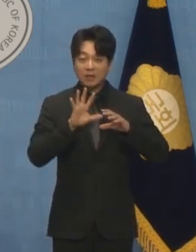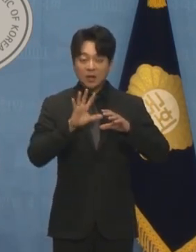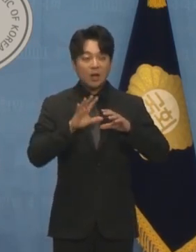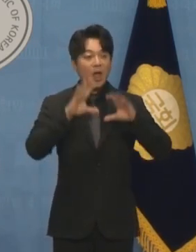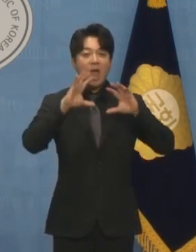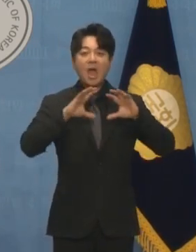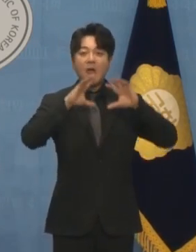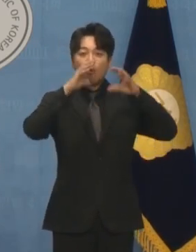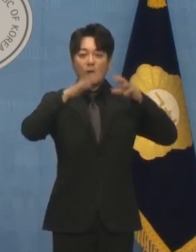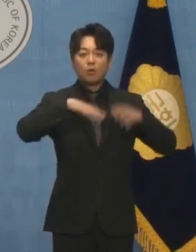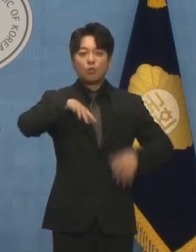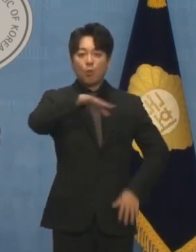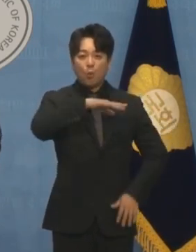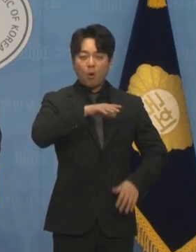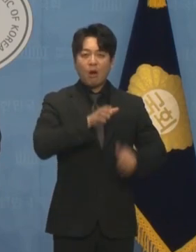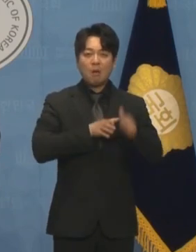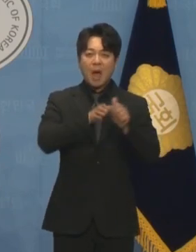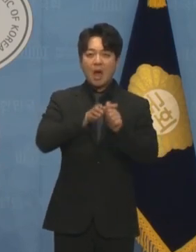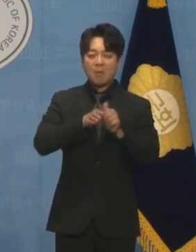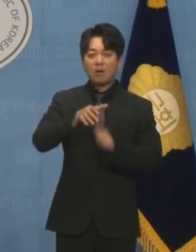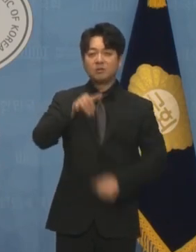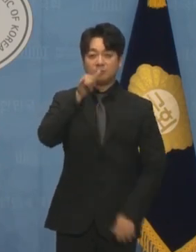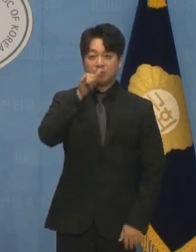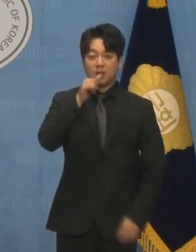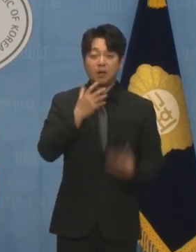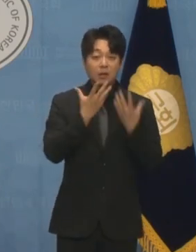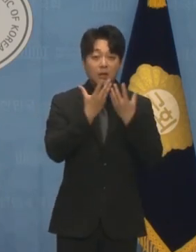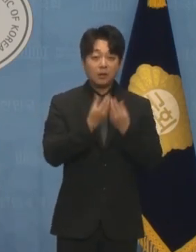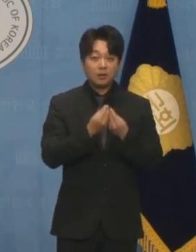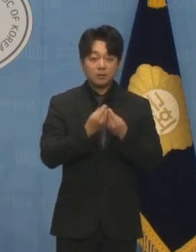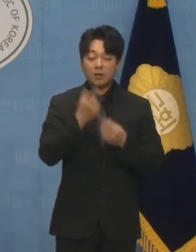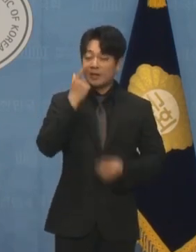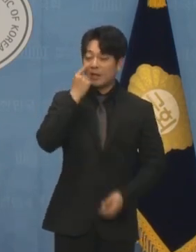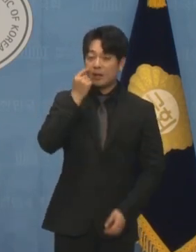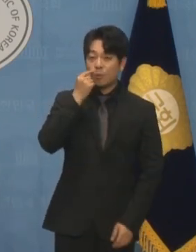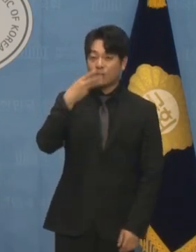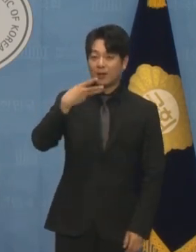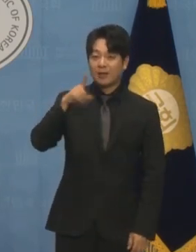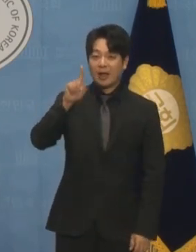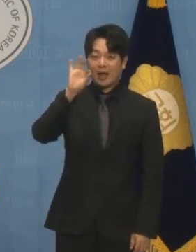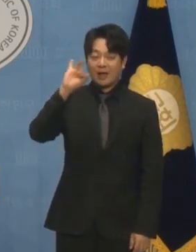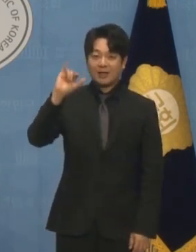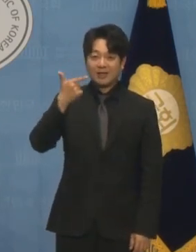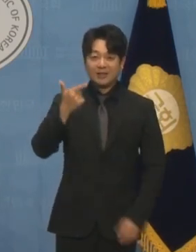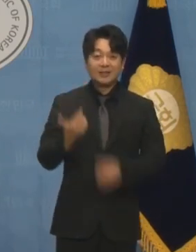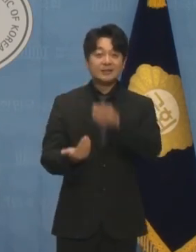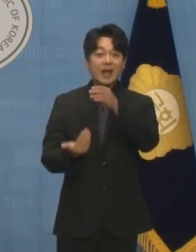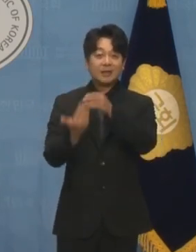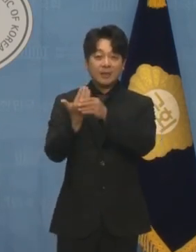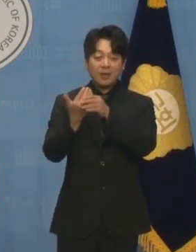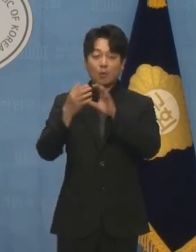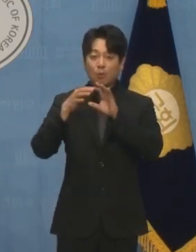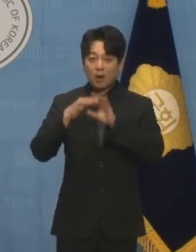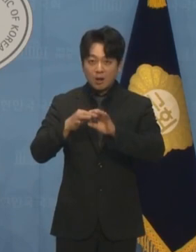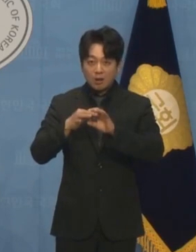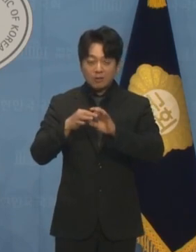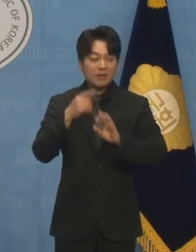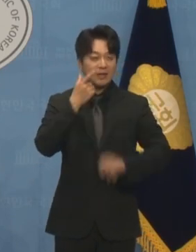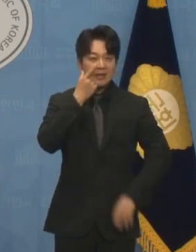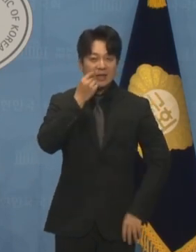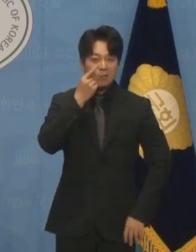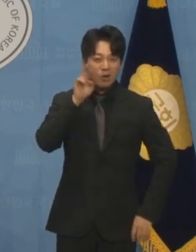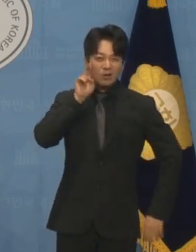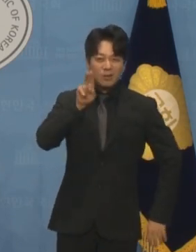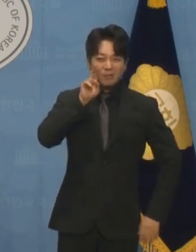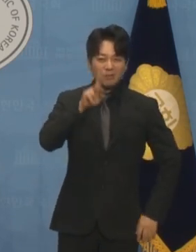라인 사태와 관련해 온갖 극단적 발언을 쏟아내며 반일